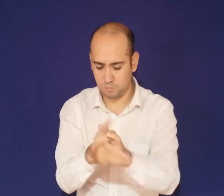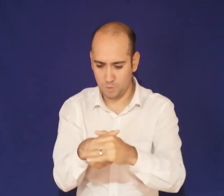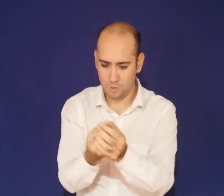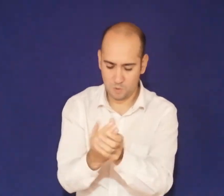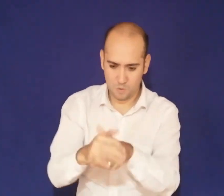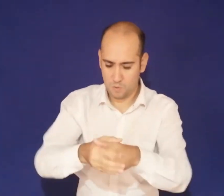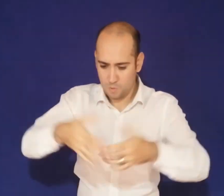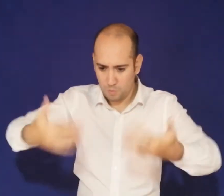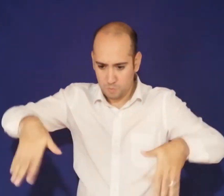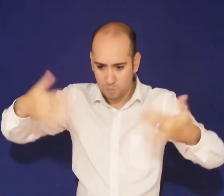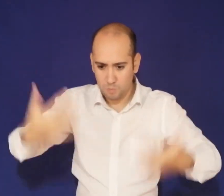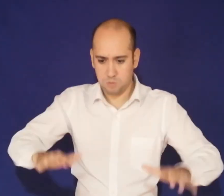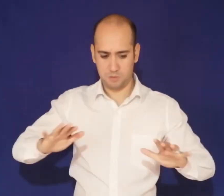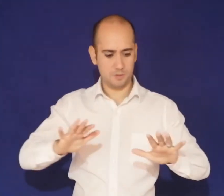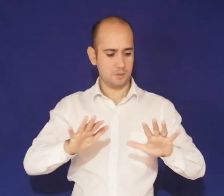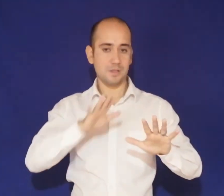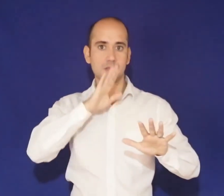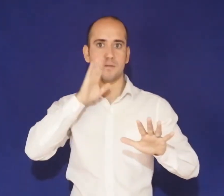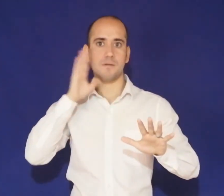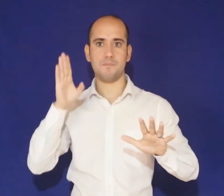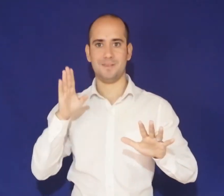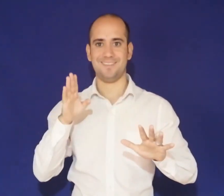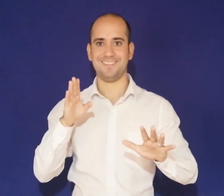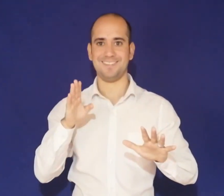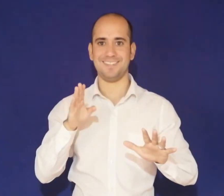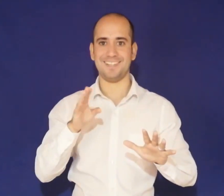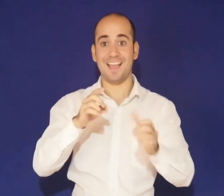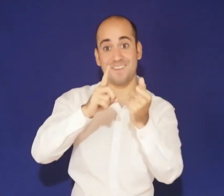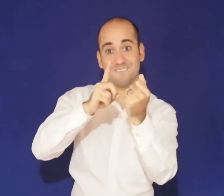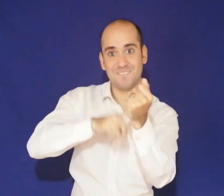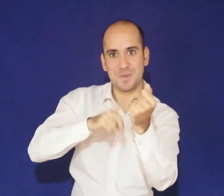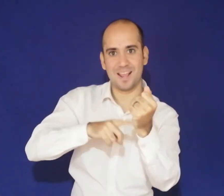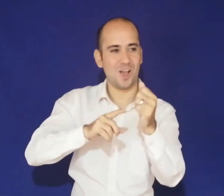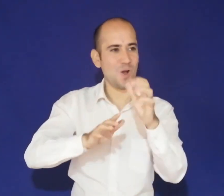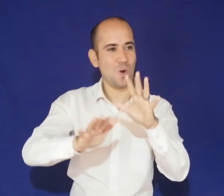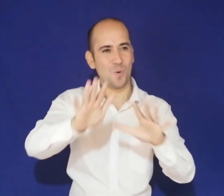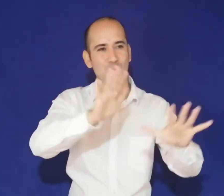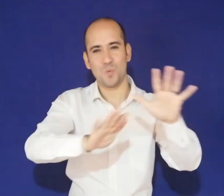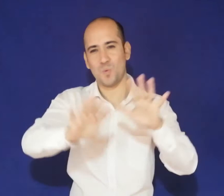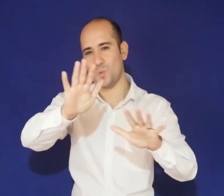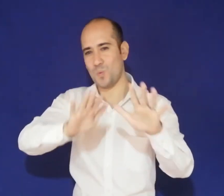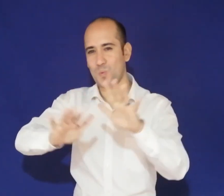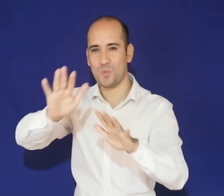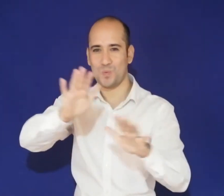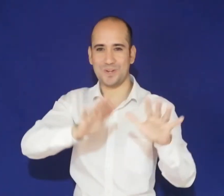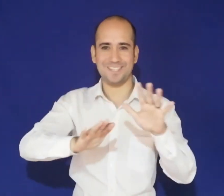la familia. Todo bien. Venga salud, un abrazo. X